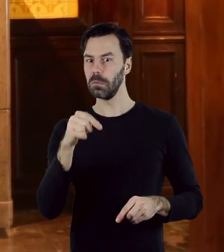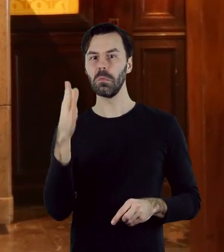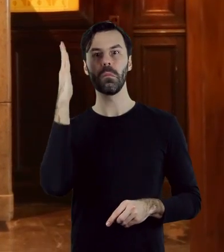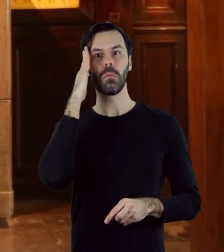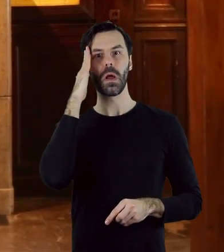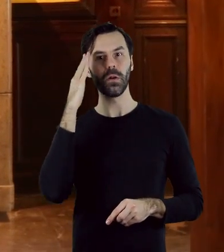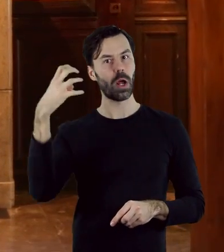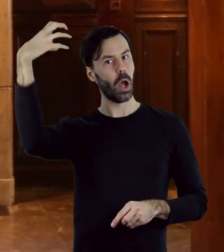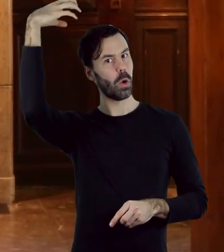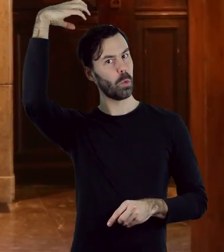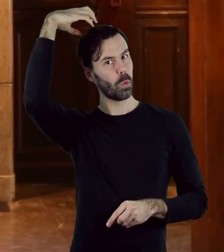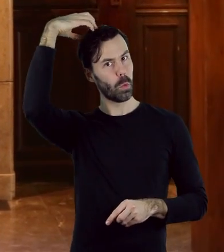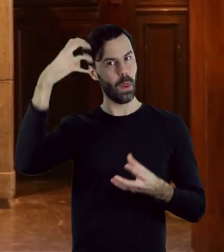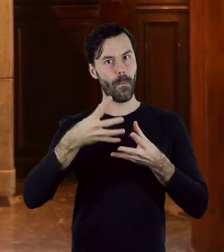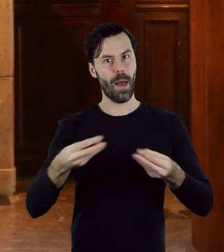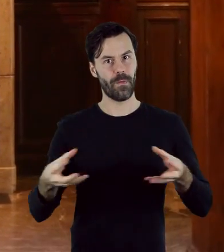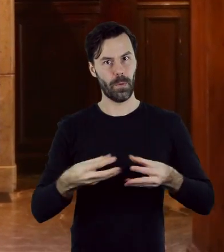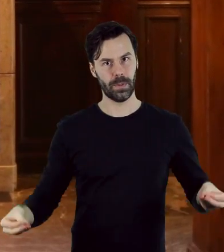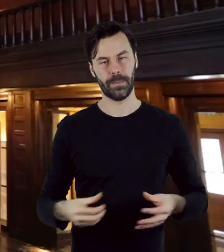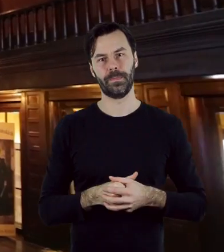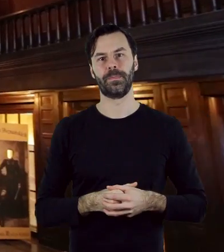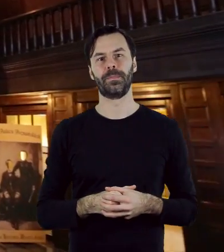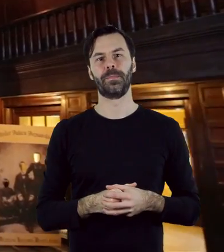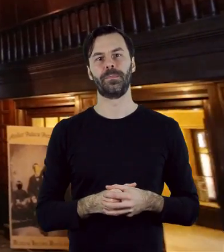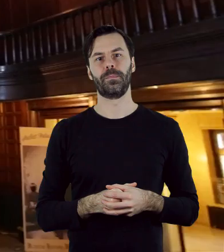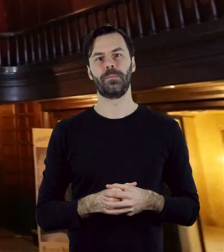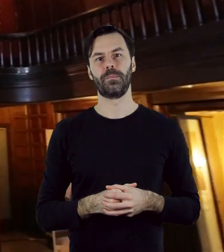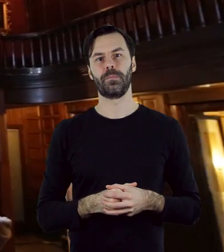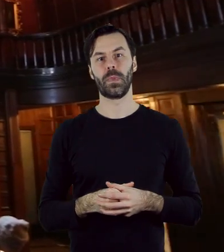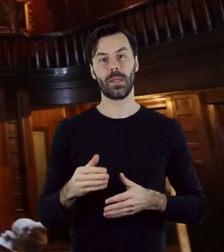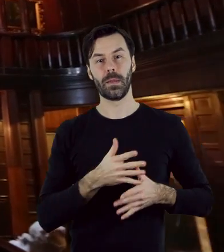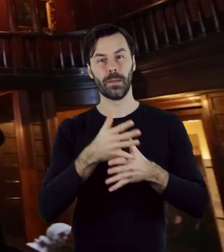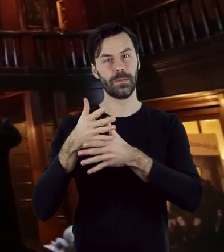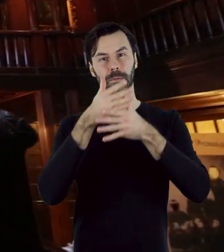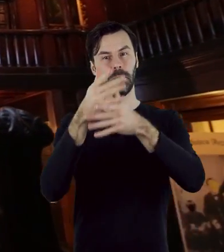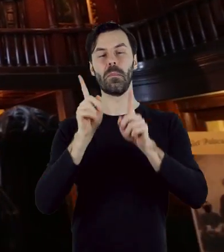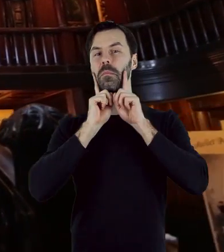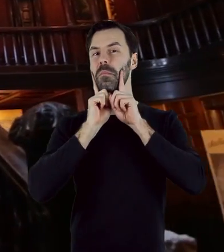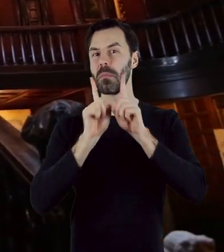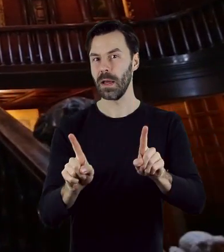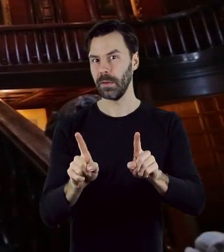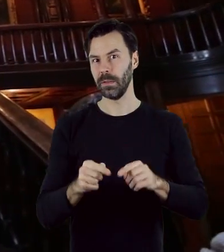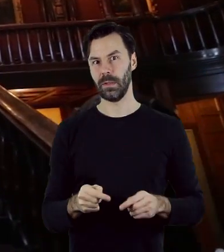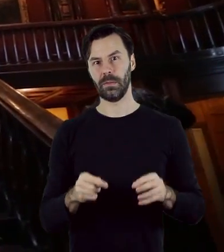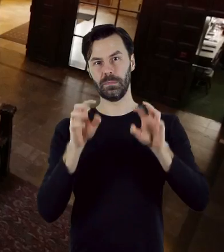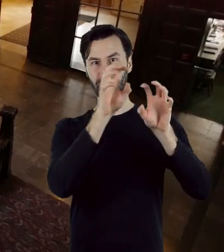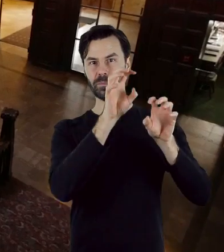próg rezydencji króla bawełny. Oryginalna drewniana klatka schodowa z motywami secesyjnymi